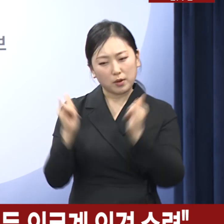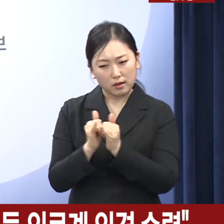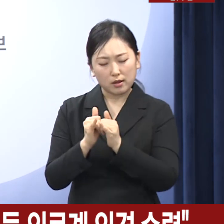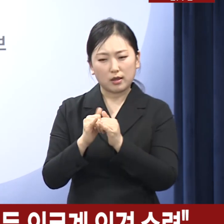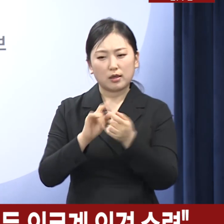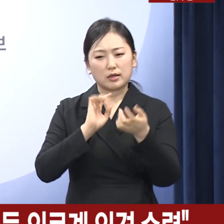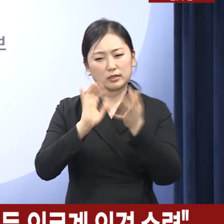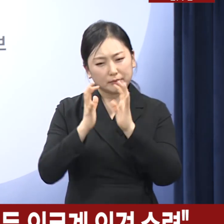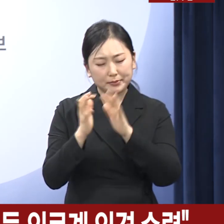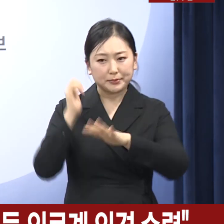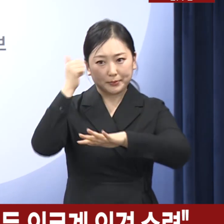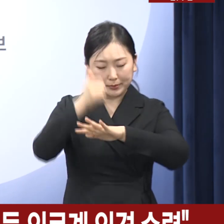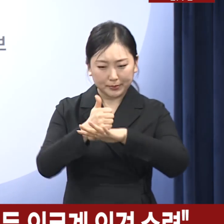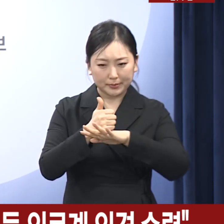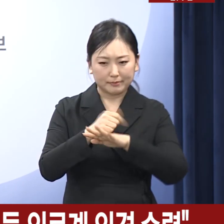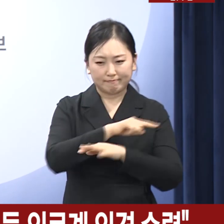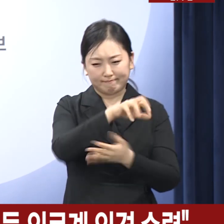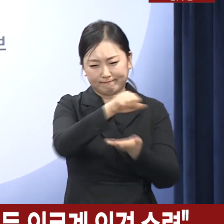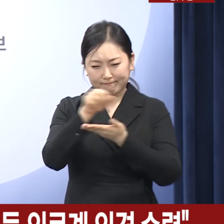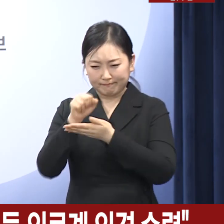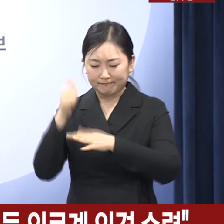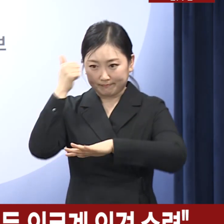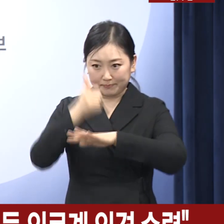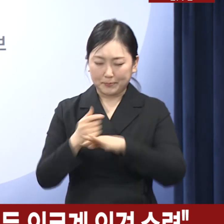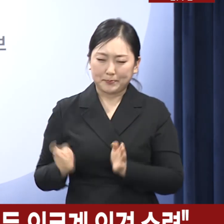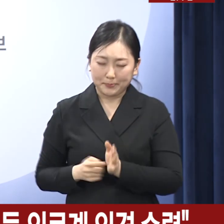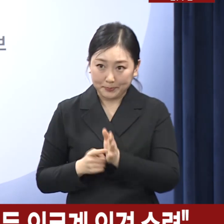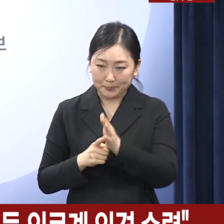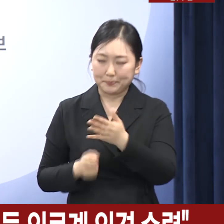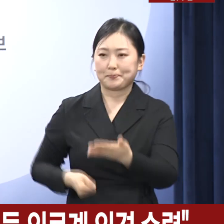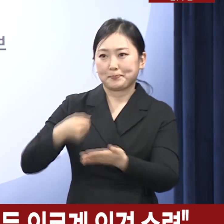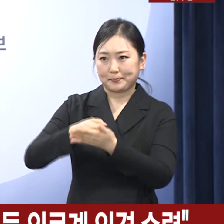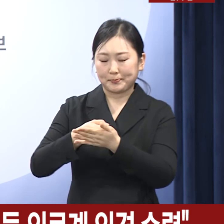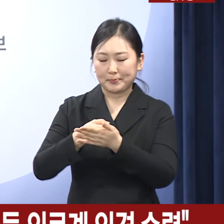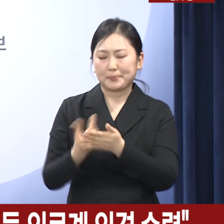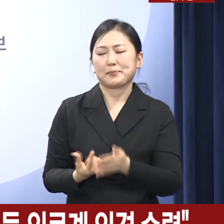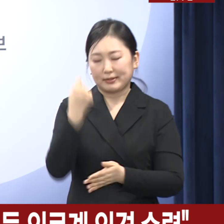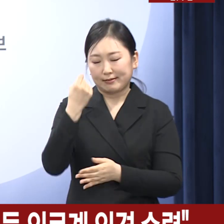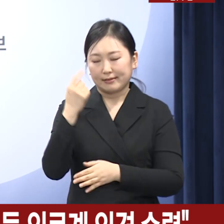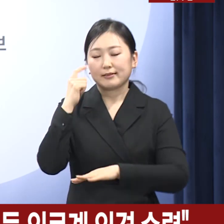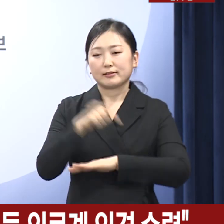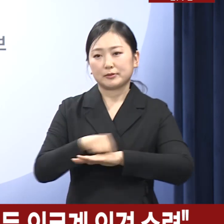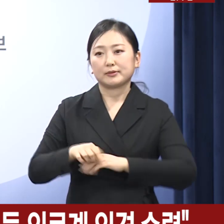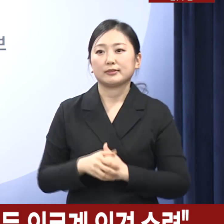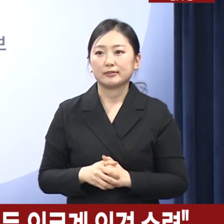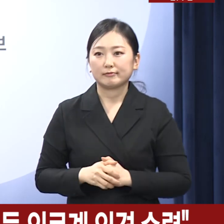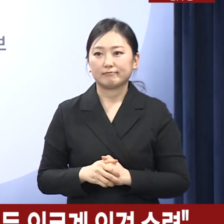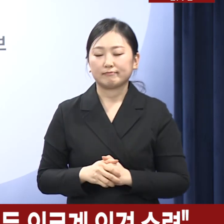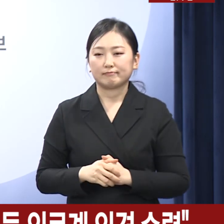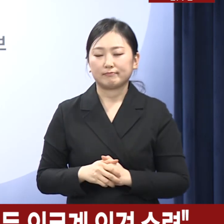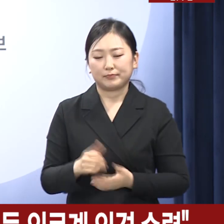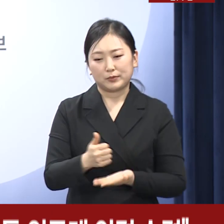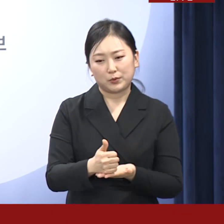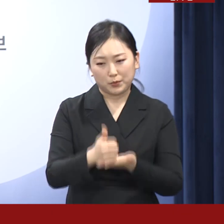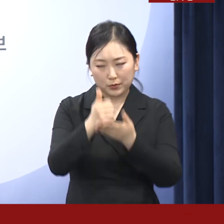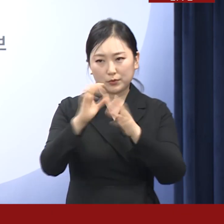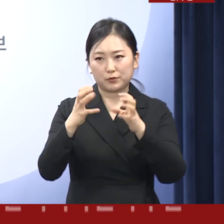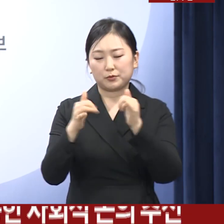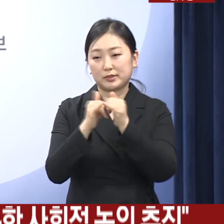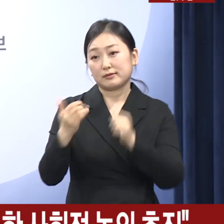신속하게 진행하여 최대한 빠른 시일 내에 결정하도록 하겠습니다. 존경하는 국민 여러분,